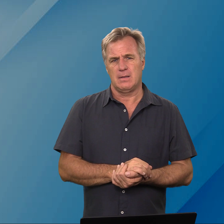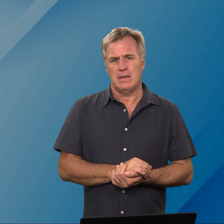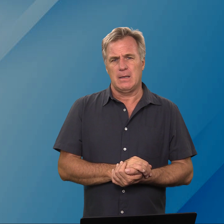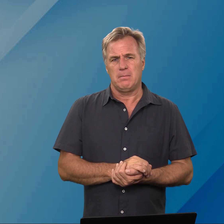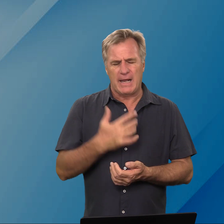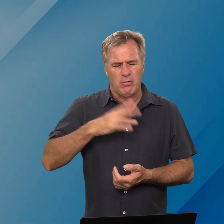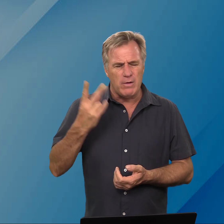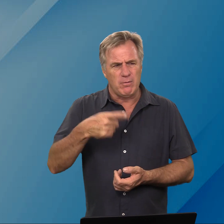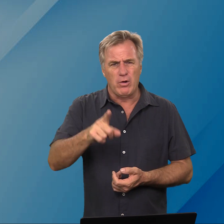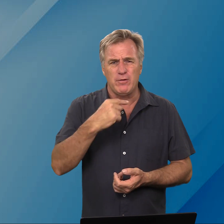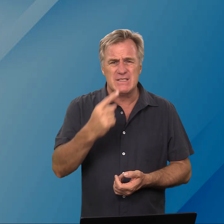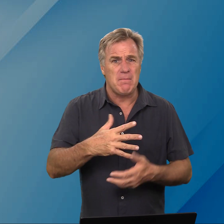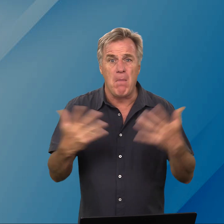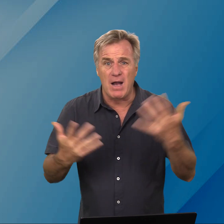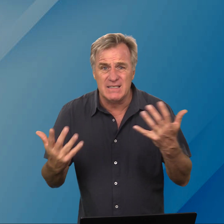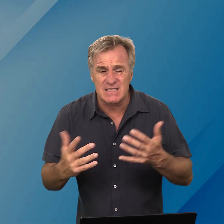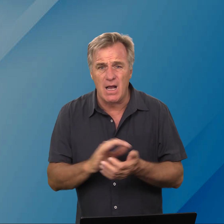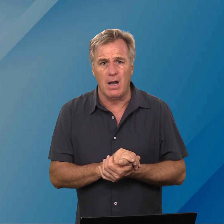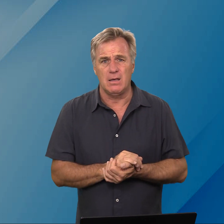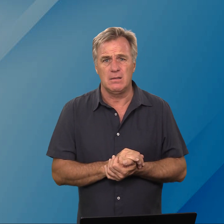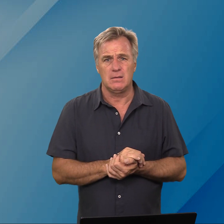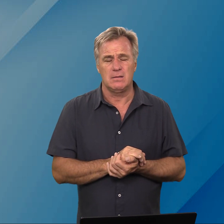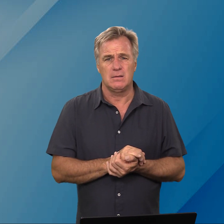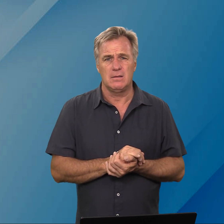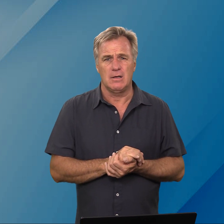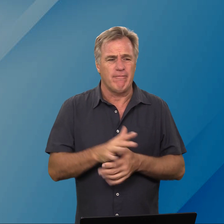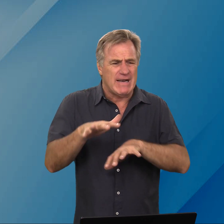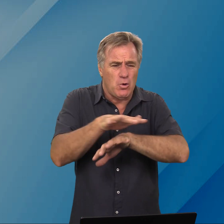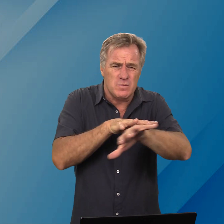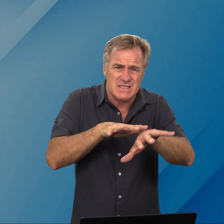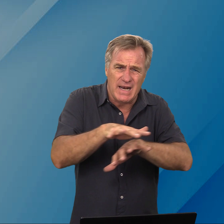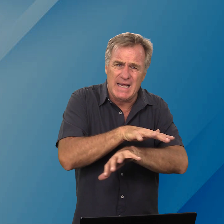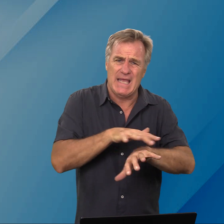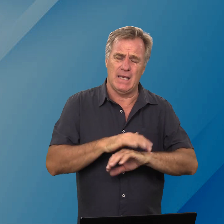Maar ek wil ook vanmorgen vir jou sê maak nie saak wat die omstandighede